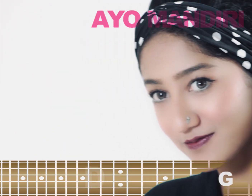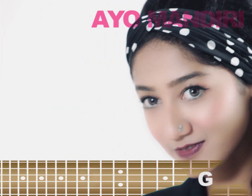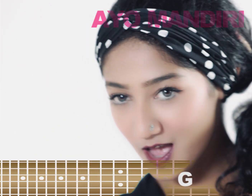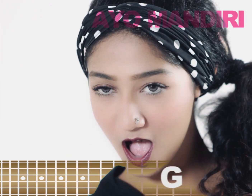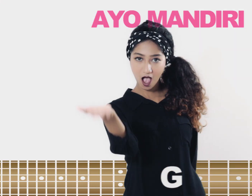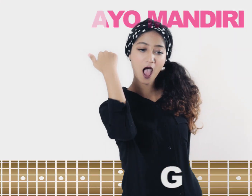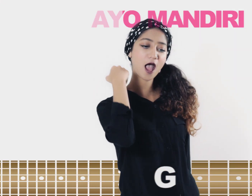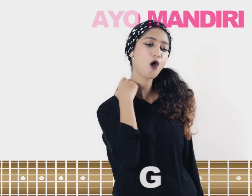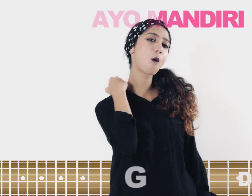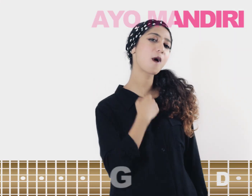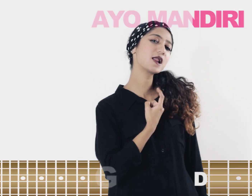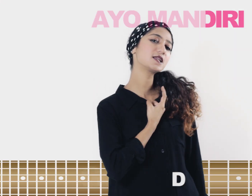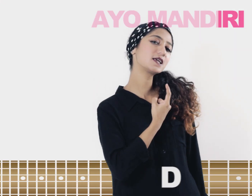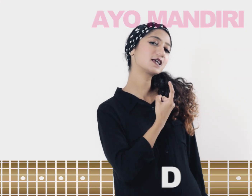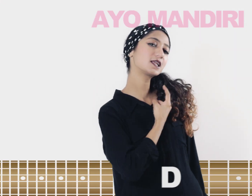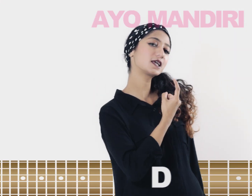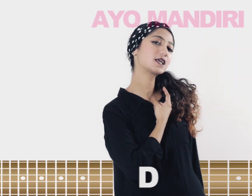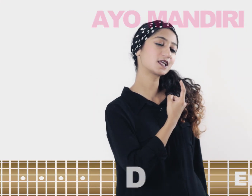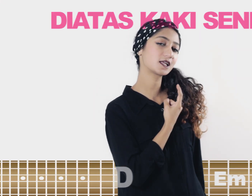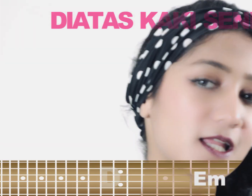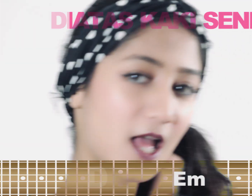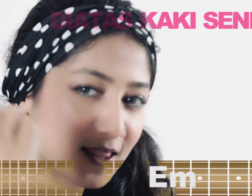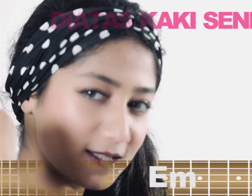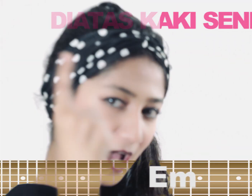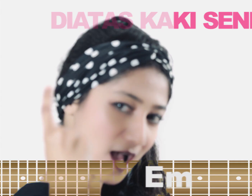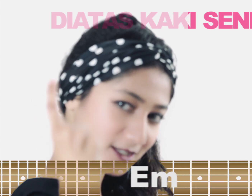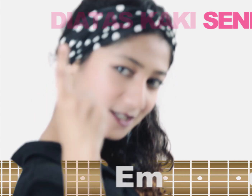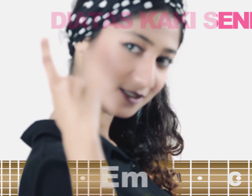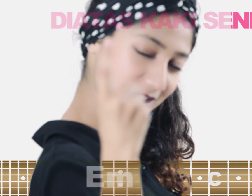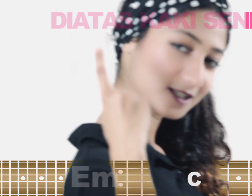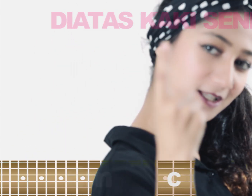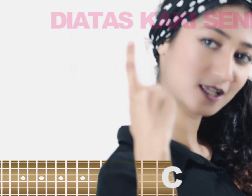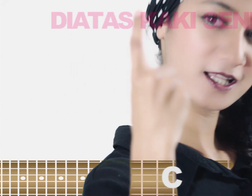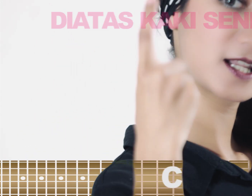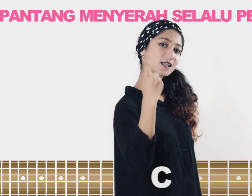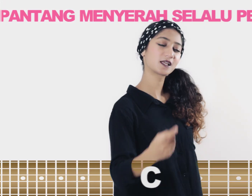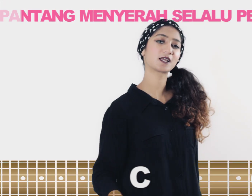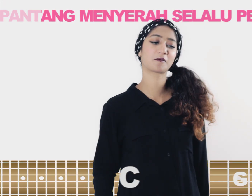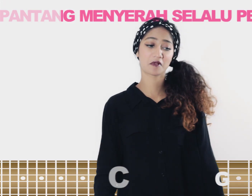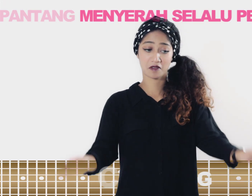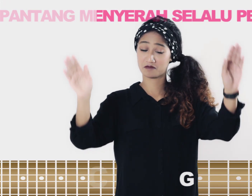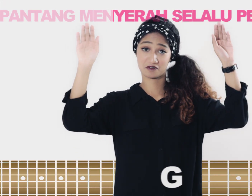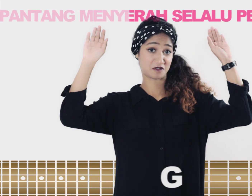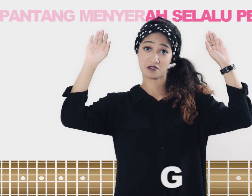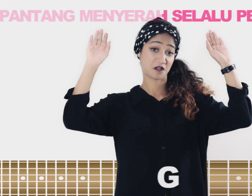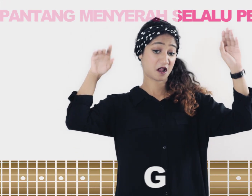Ayo mandiri Di atas kaki sendiri Sabang menyara